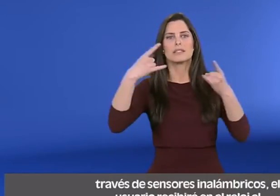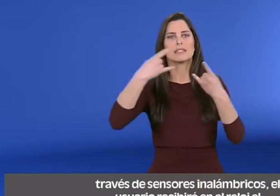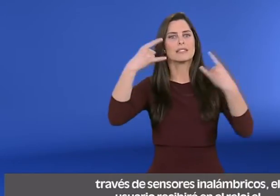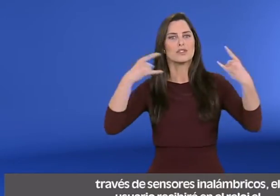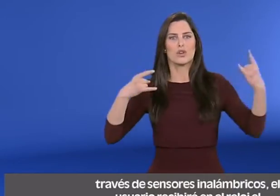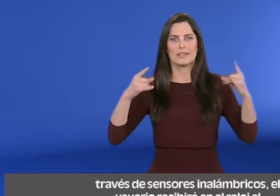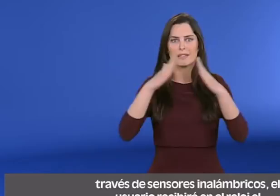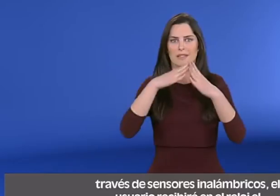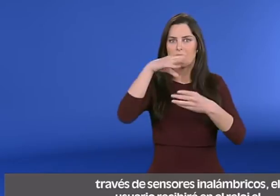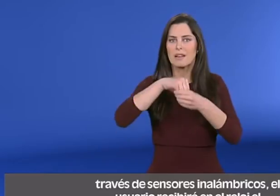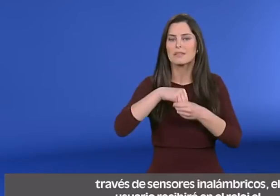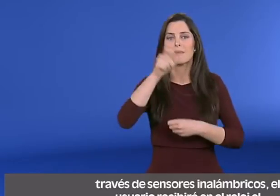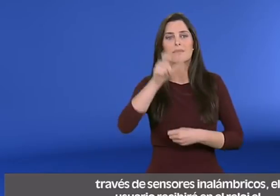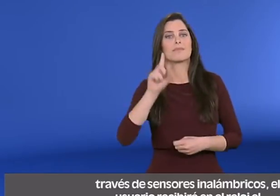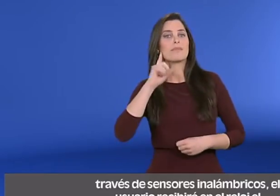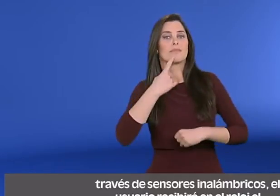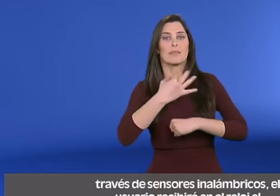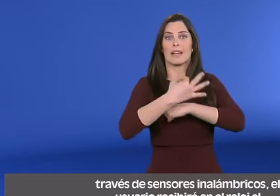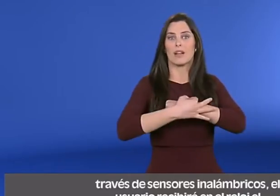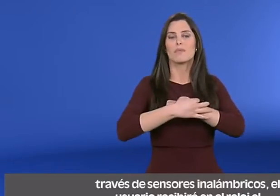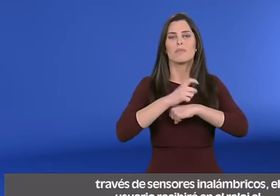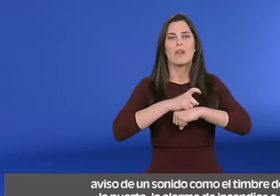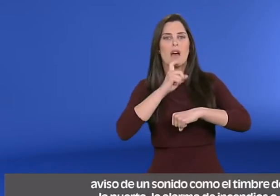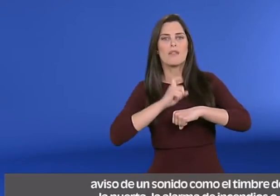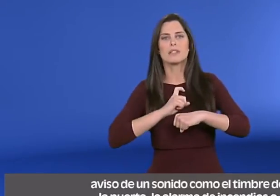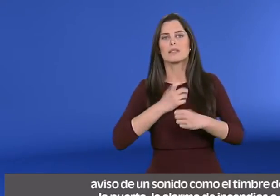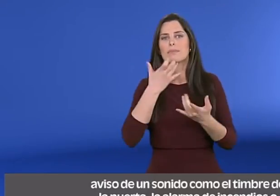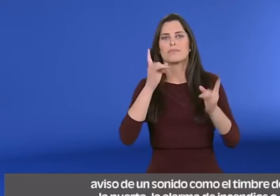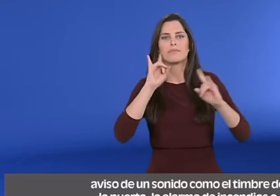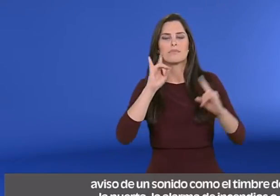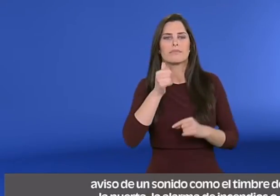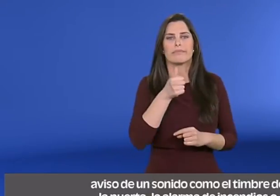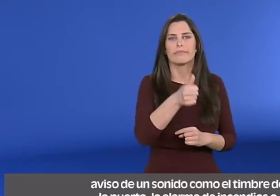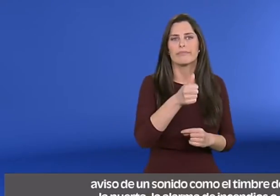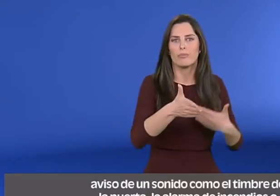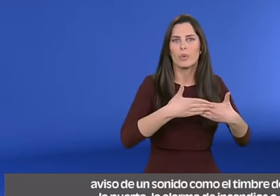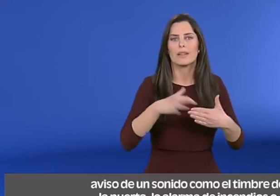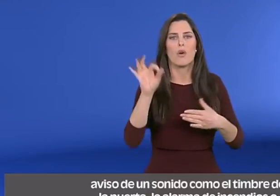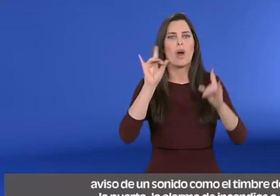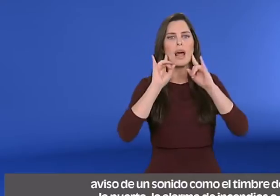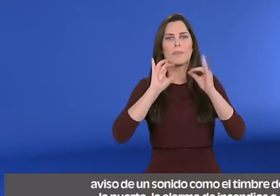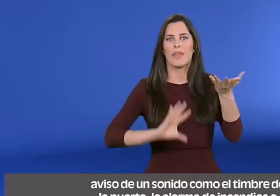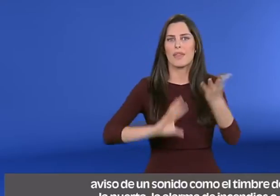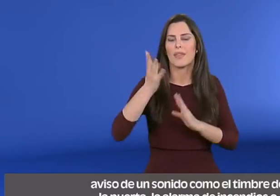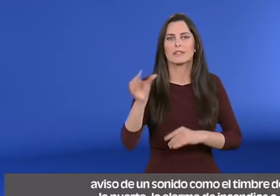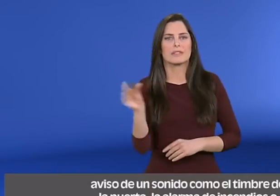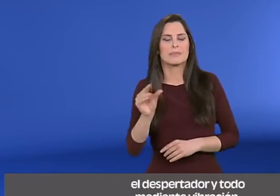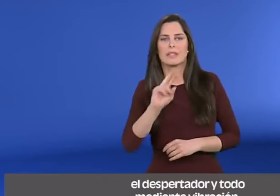través de sensores inalámbricos, el usuario recibirá en el reloj el aviso de un sonido como el timbre de la puerta, la alarma de incendios o el